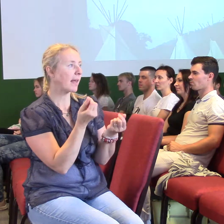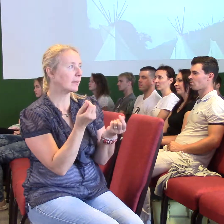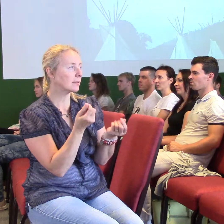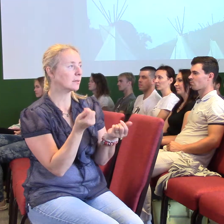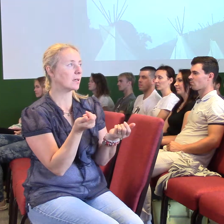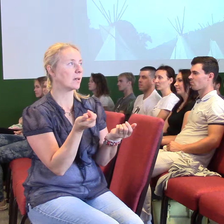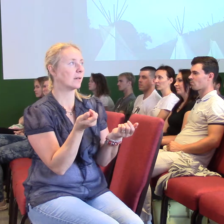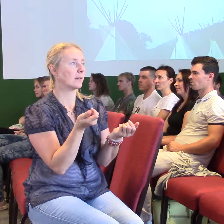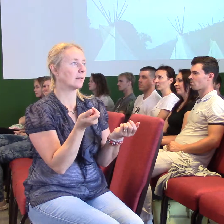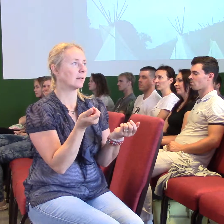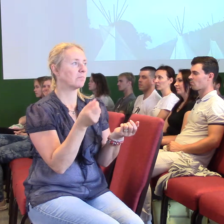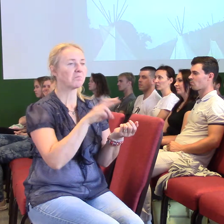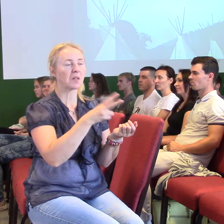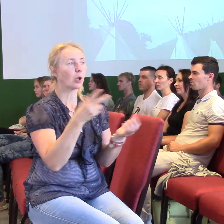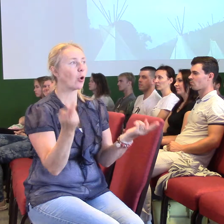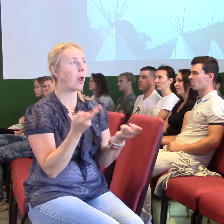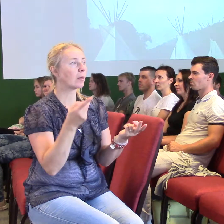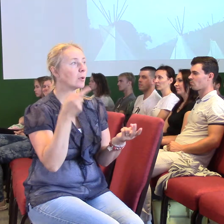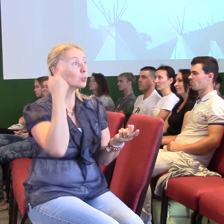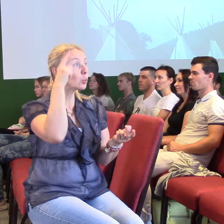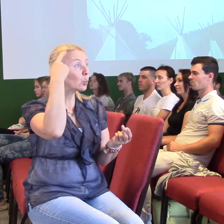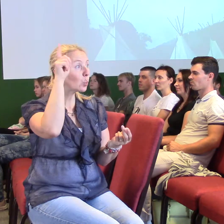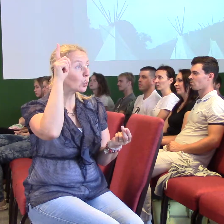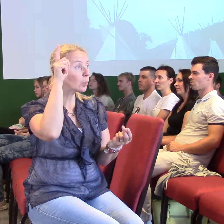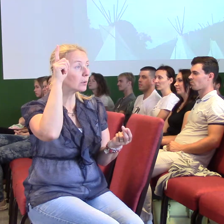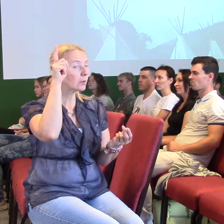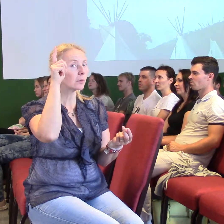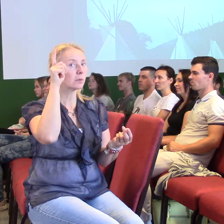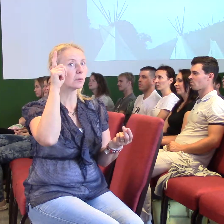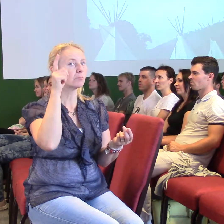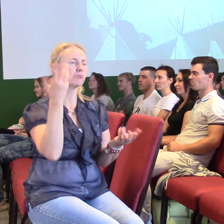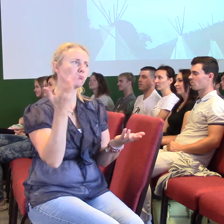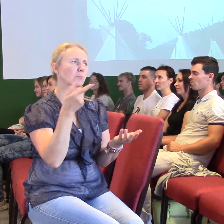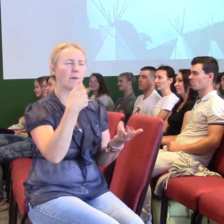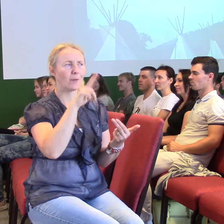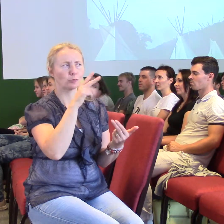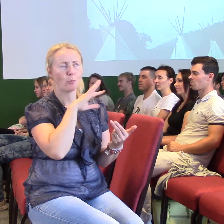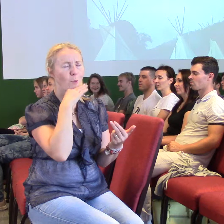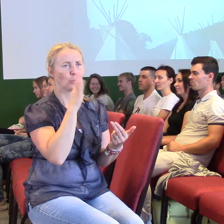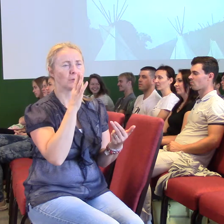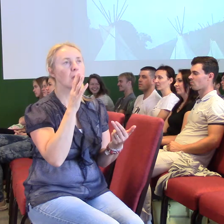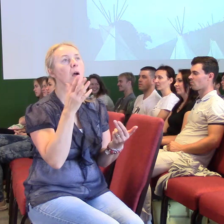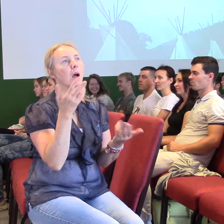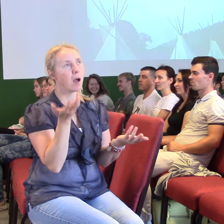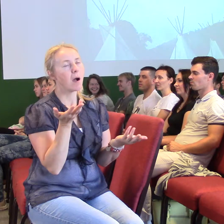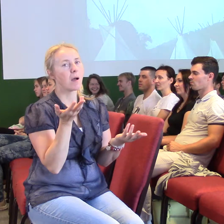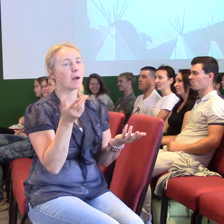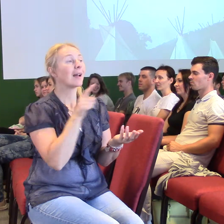nevím, někdo ve vzdělání. Je takové, že málo. Ale prostě hledáme jako